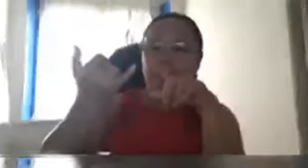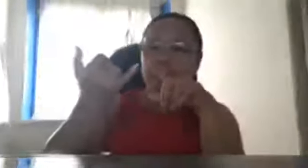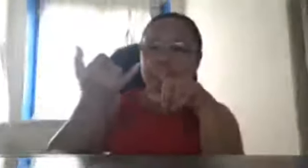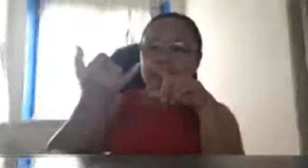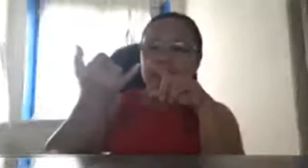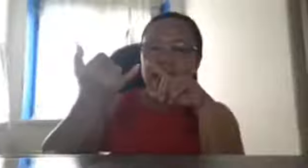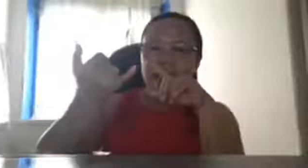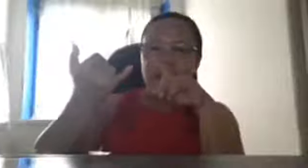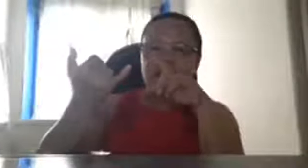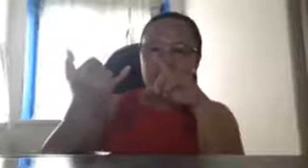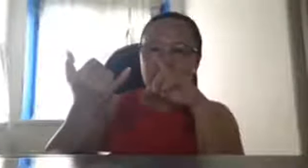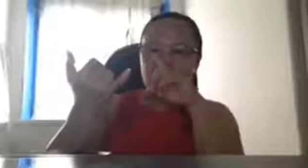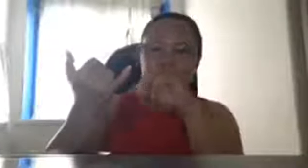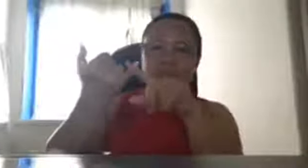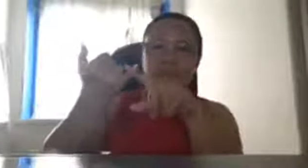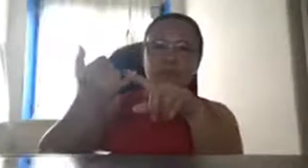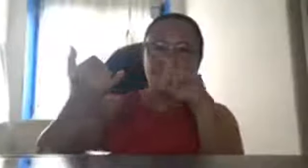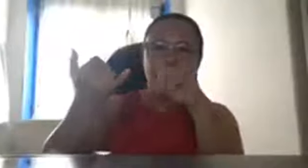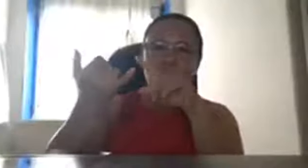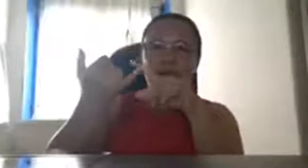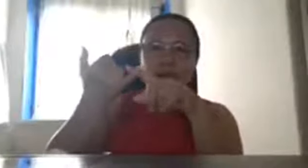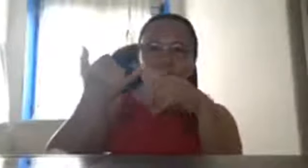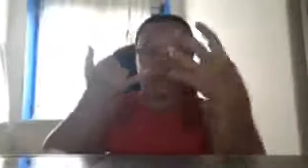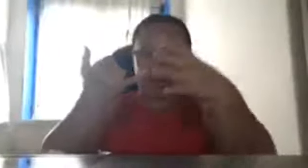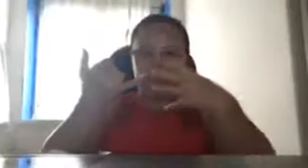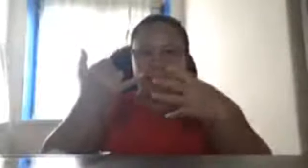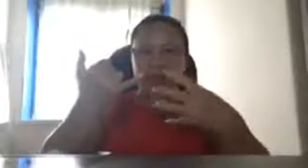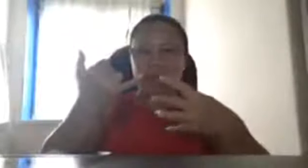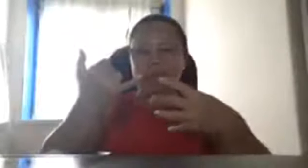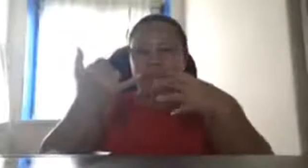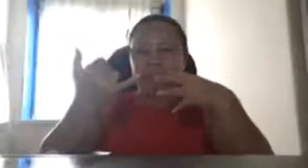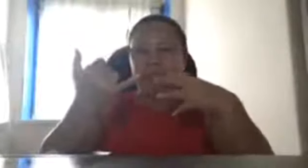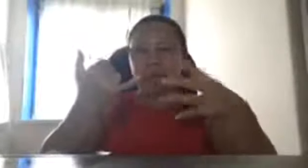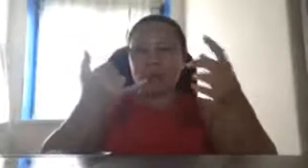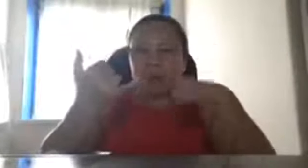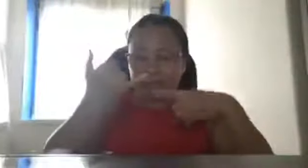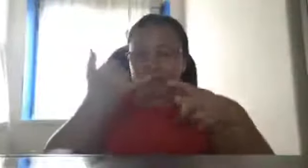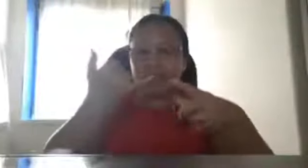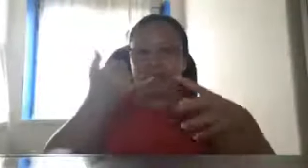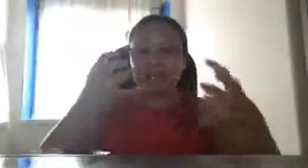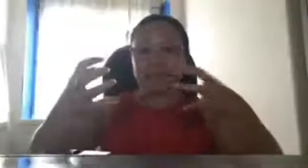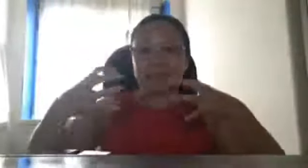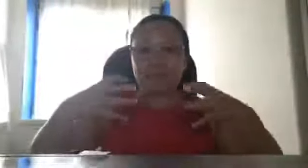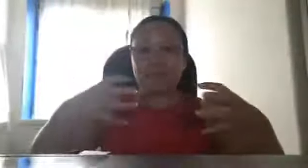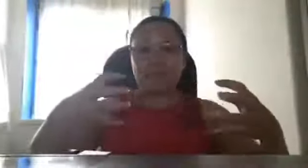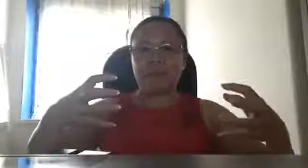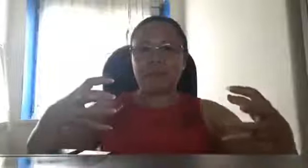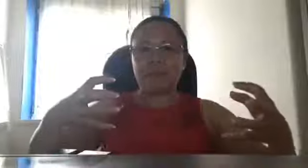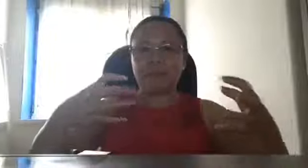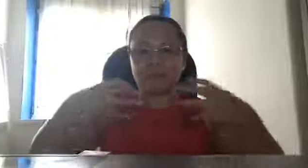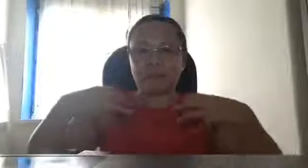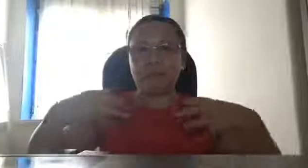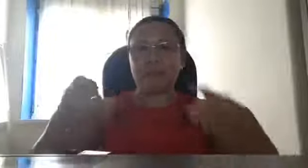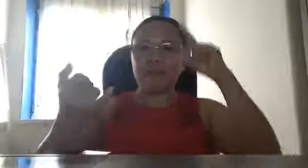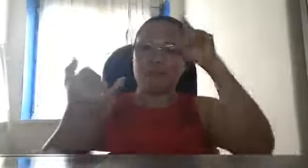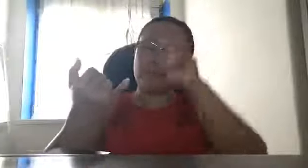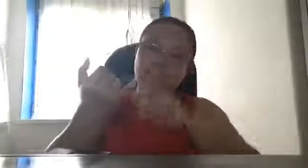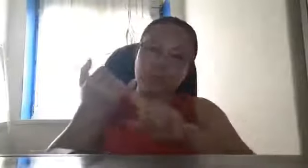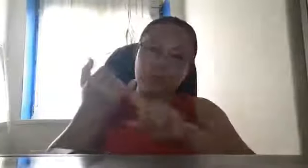nandyan ang polis tuturoan kami para para weekly at least alam namin kung paano ang peace and